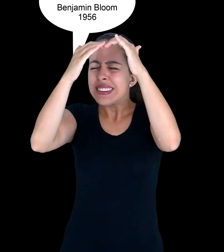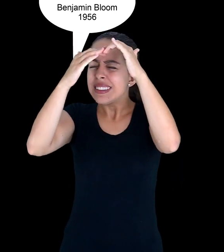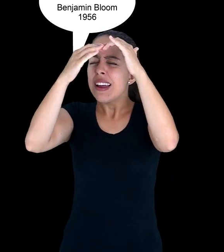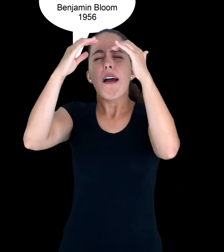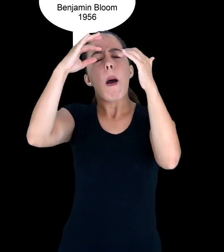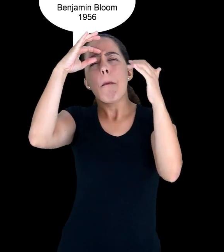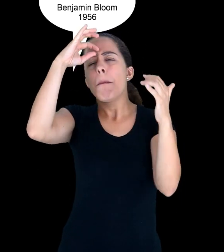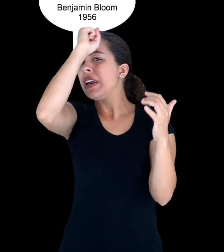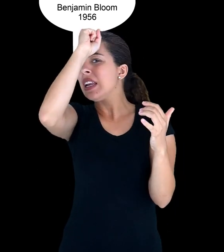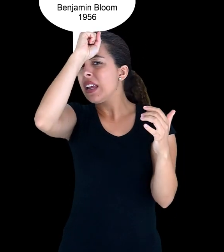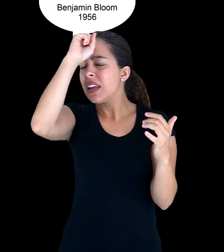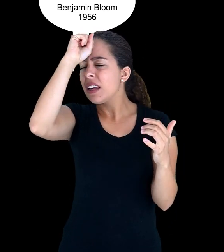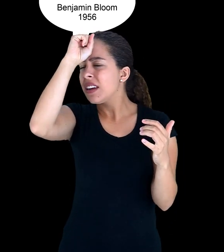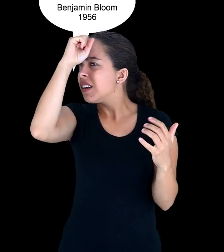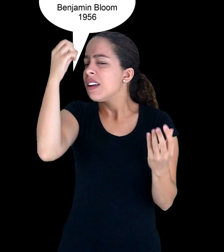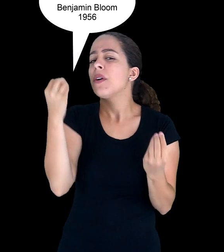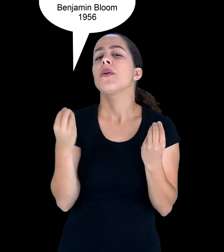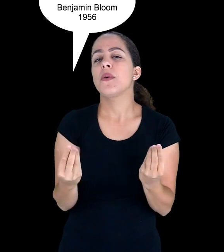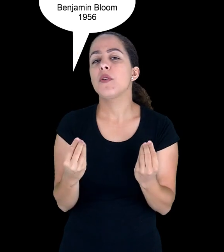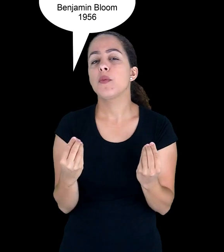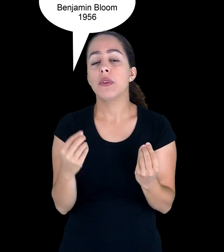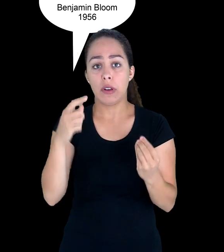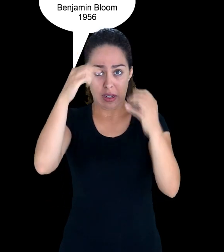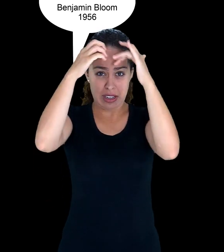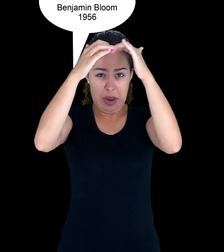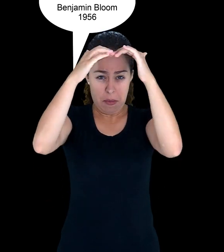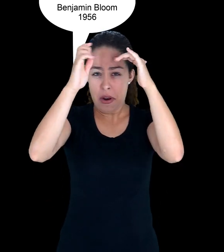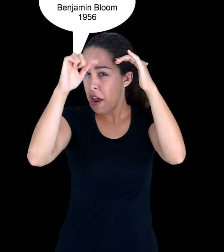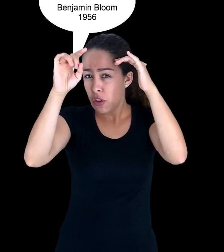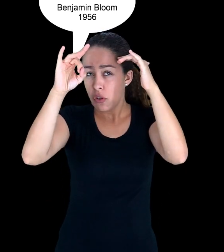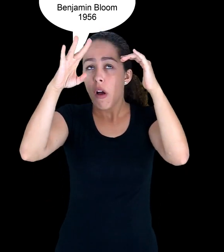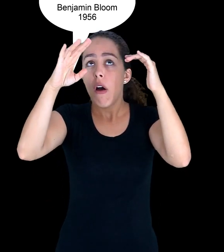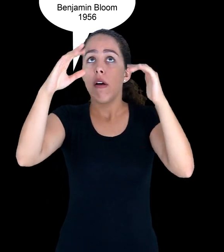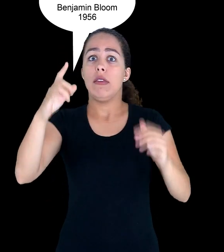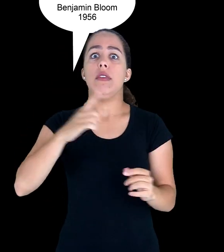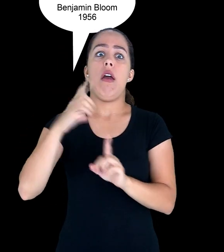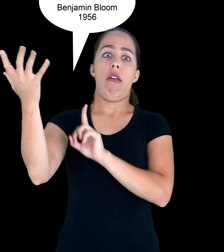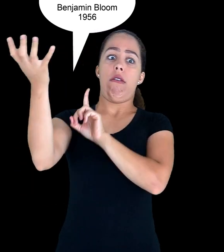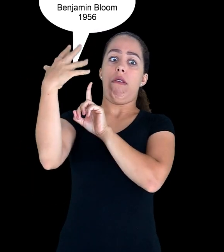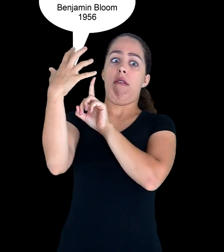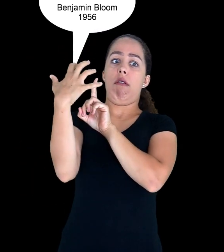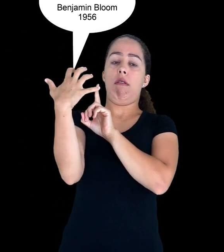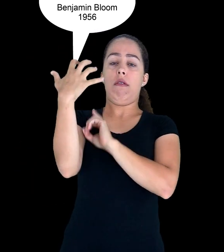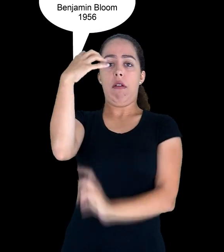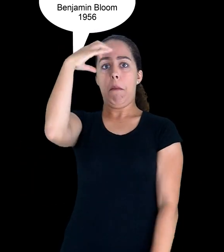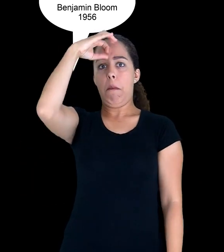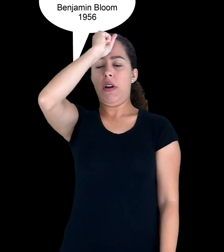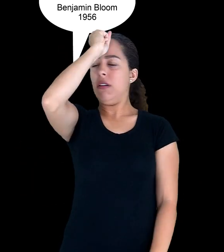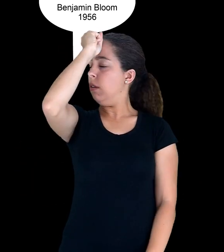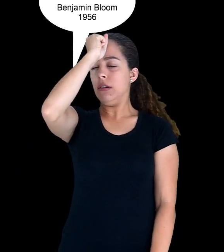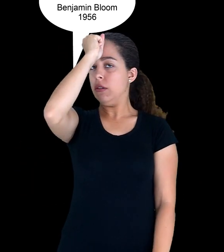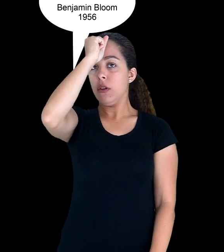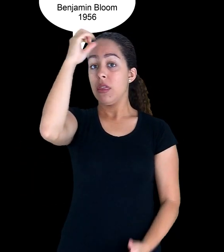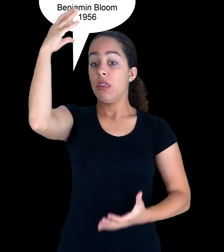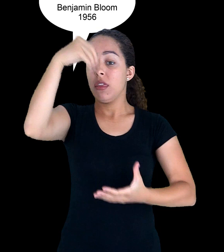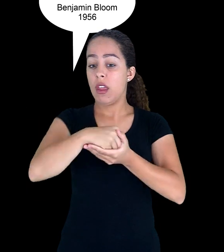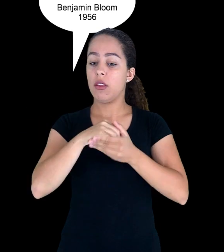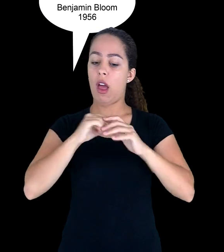caixa preta que só responde a estímulos. Não, ele sofre processos internos que resultam na